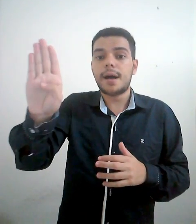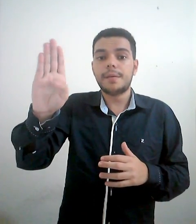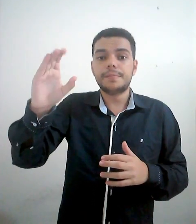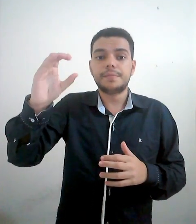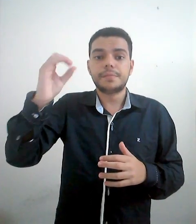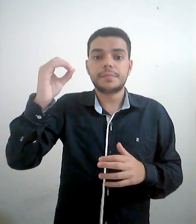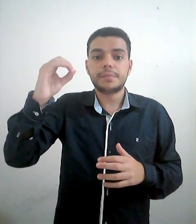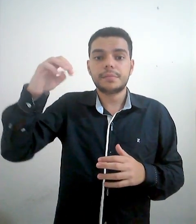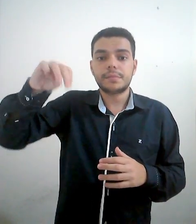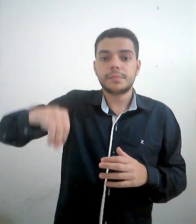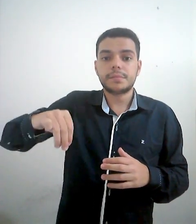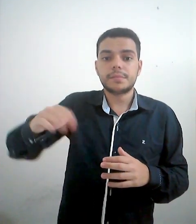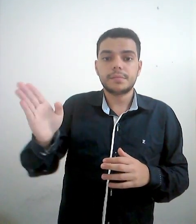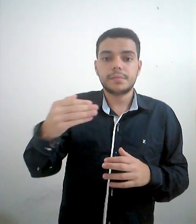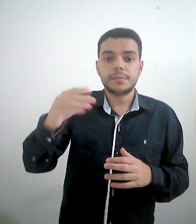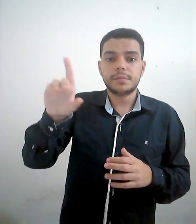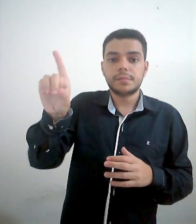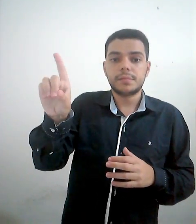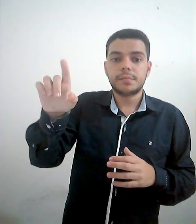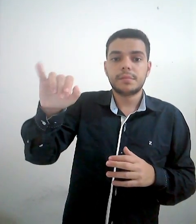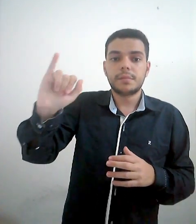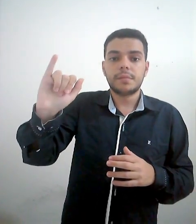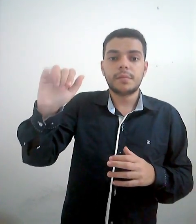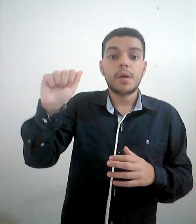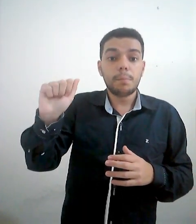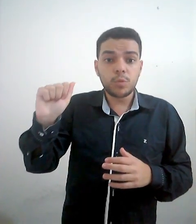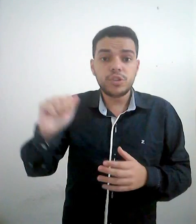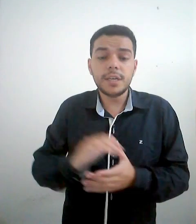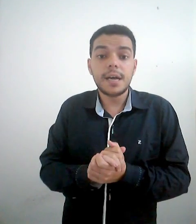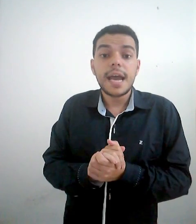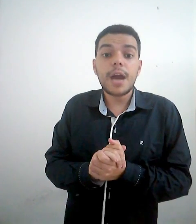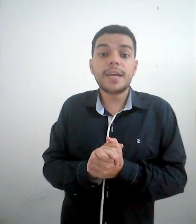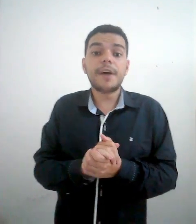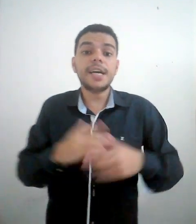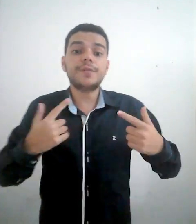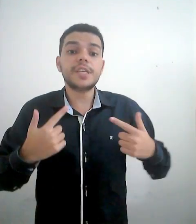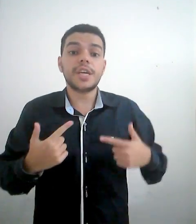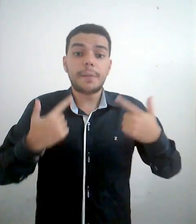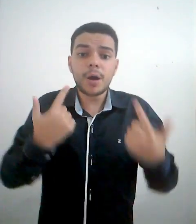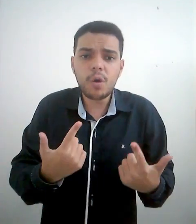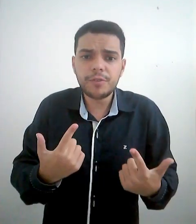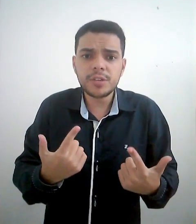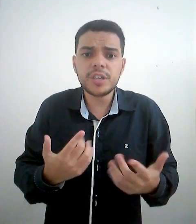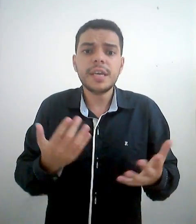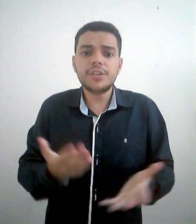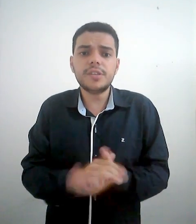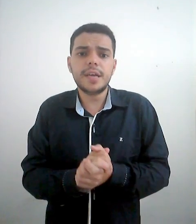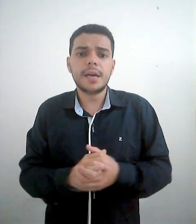bom dia, é o equivalente a você chegar para um ouvinte e dizer